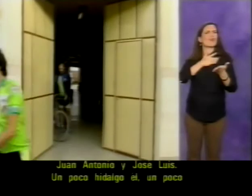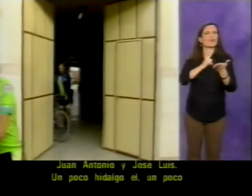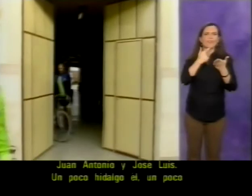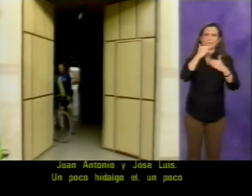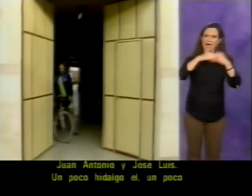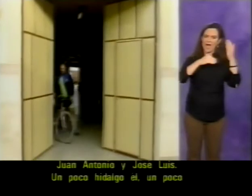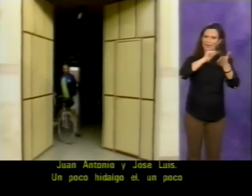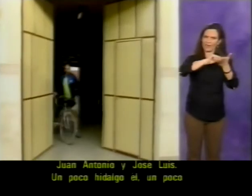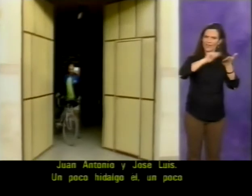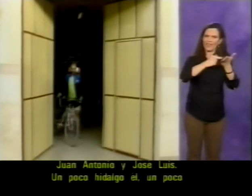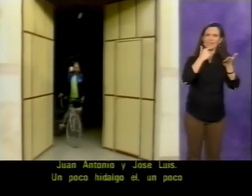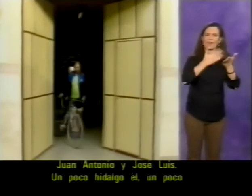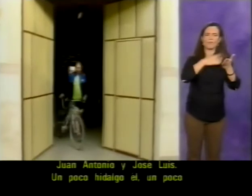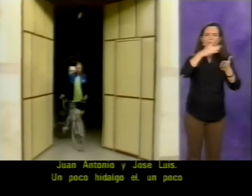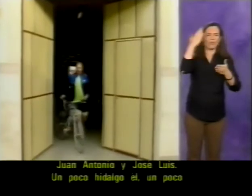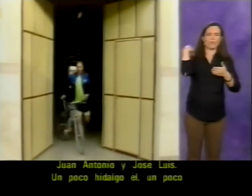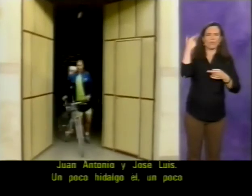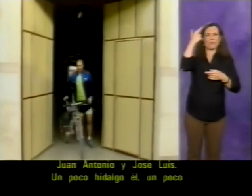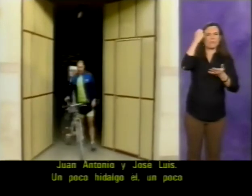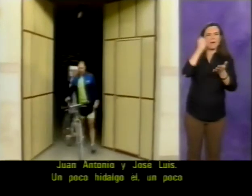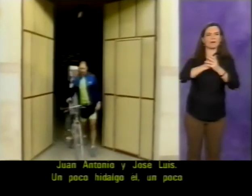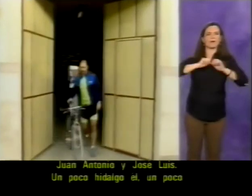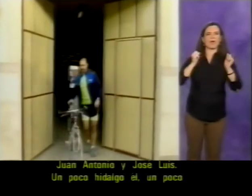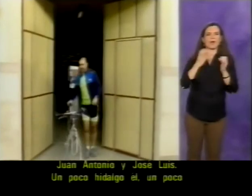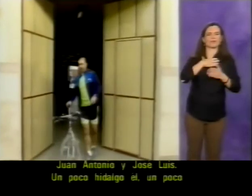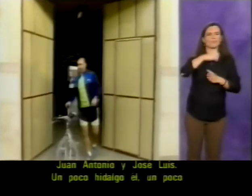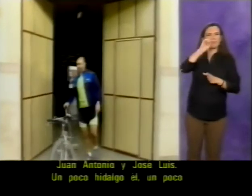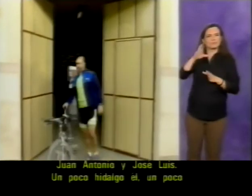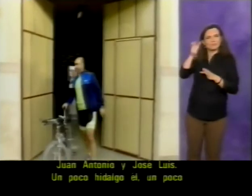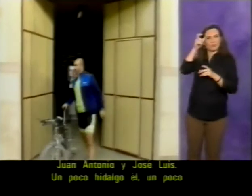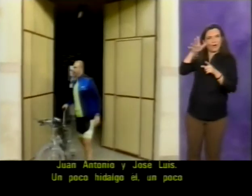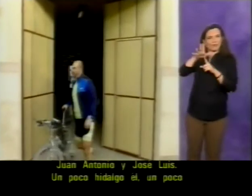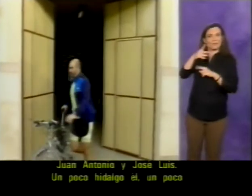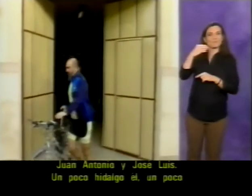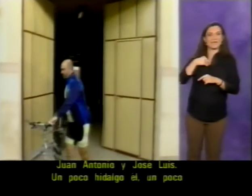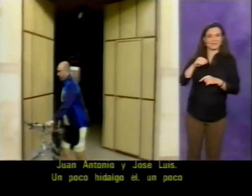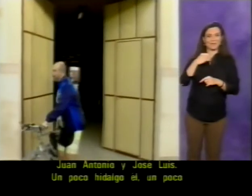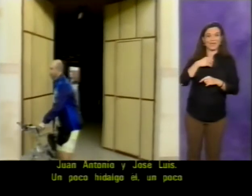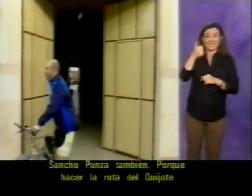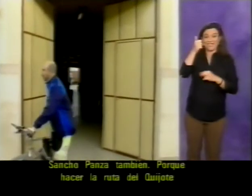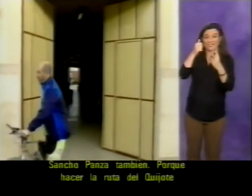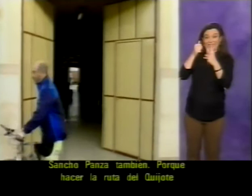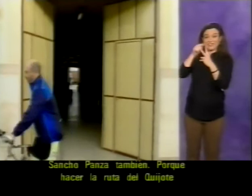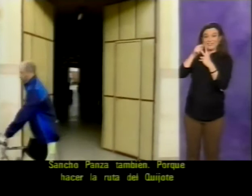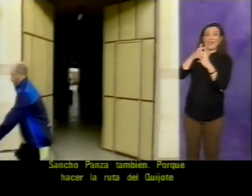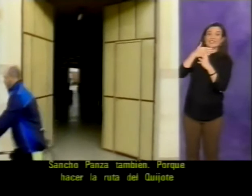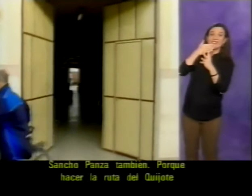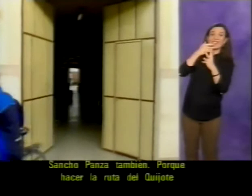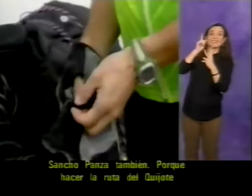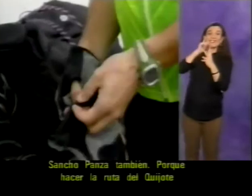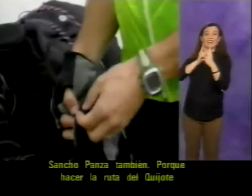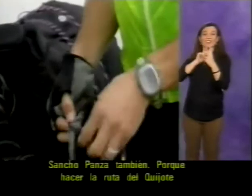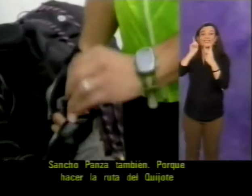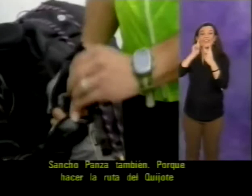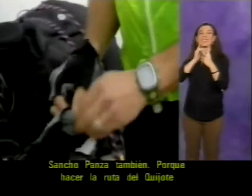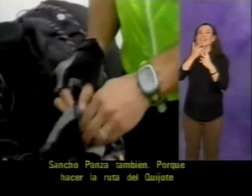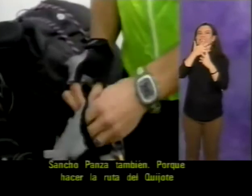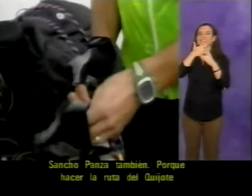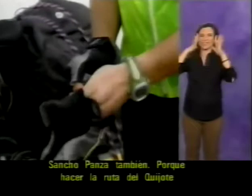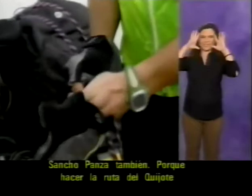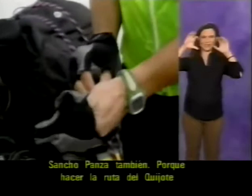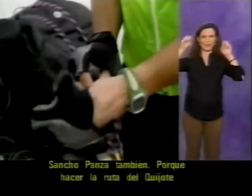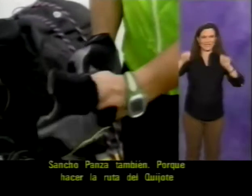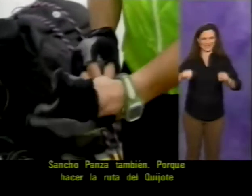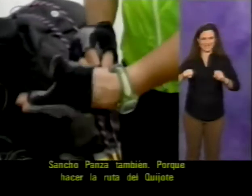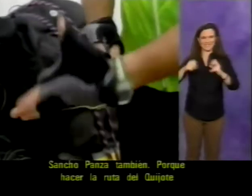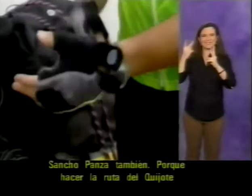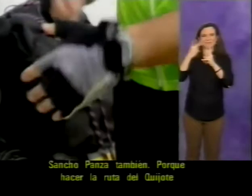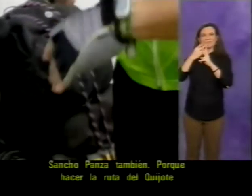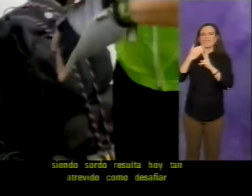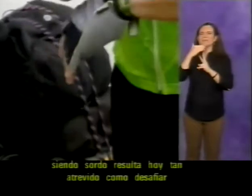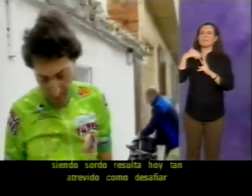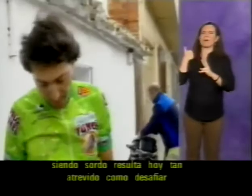y José Luis. Un poco Hidalgo él, un poco Sancho Panza también. Porque hacer la ruta del Quijote siendo sordo